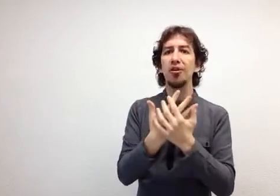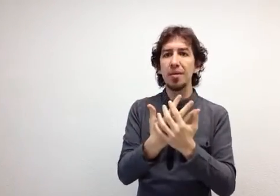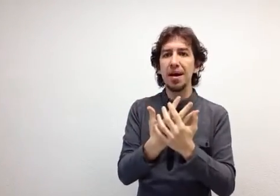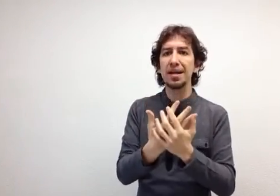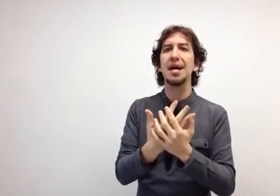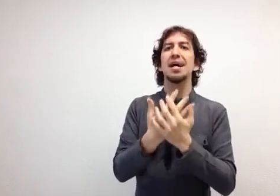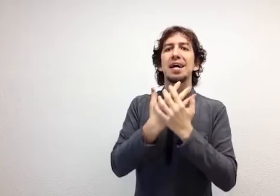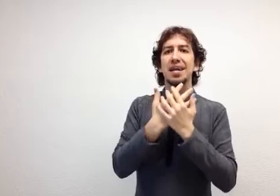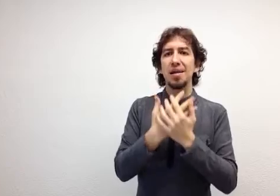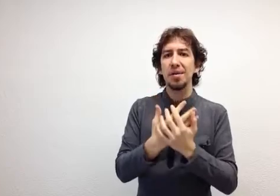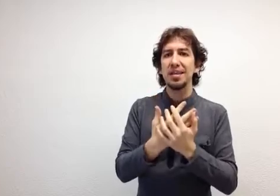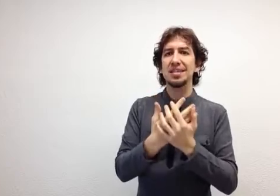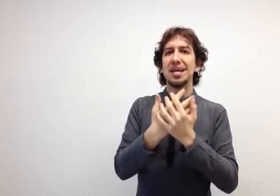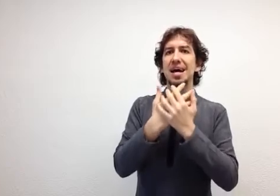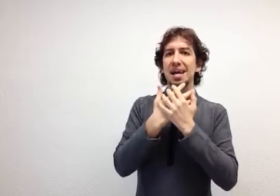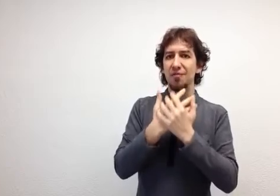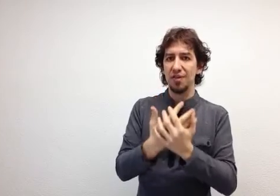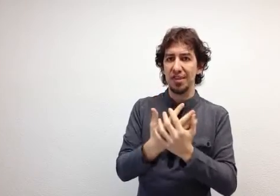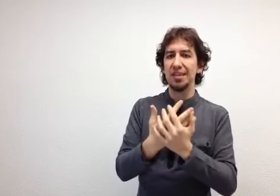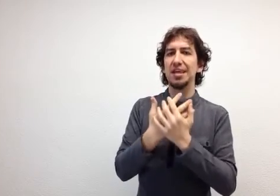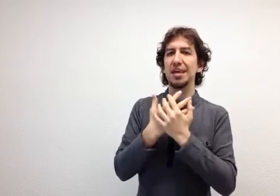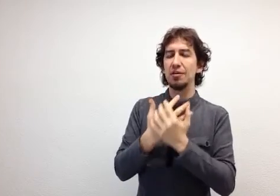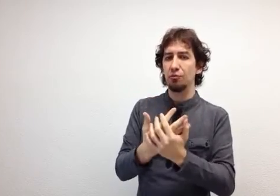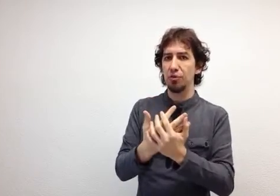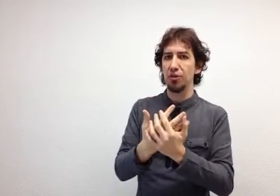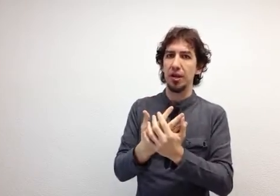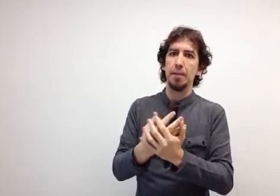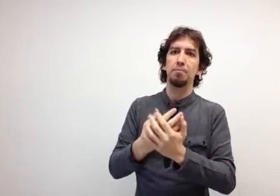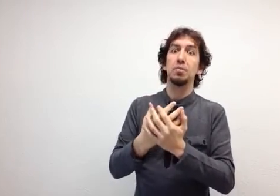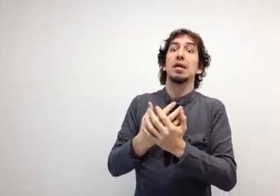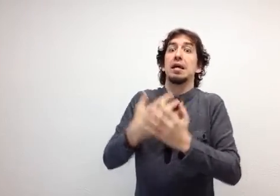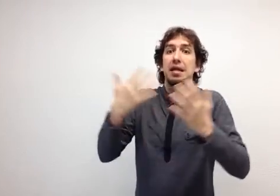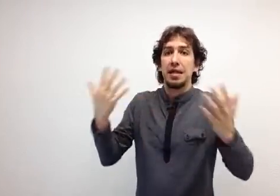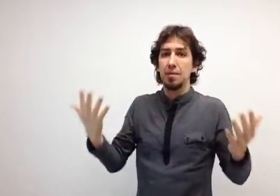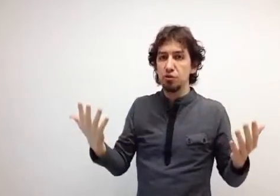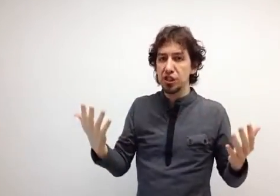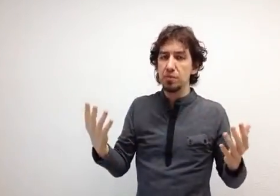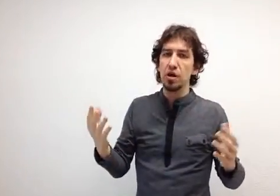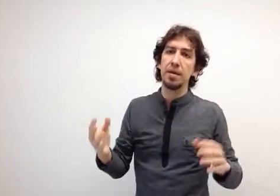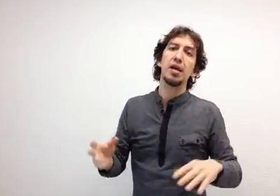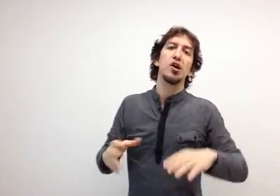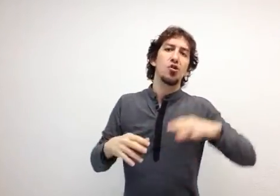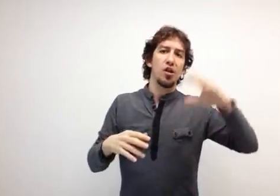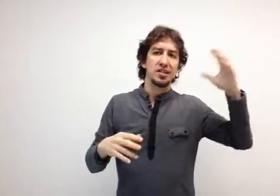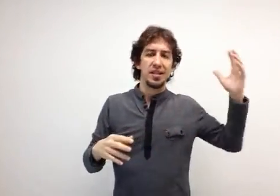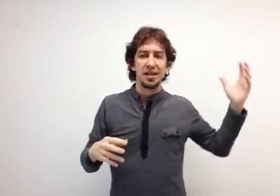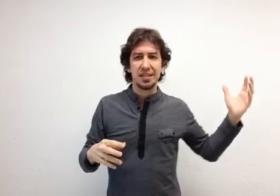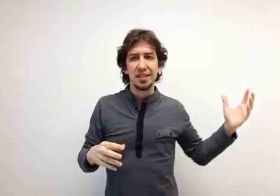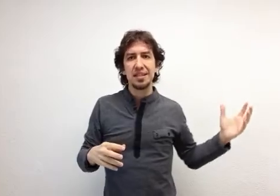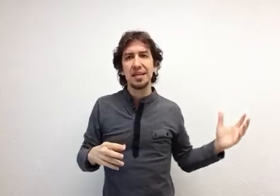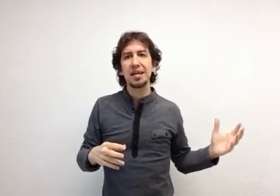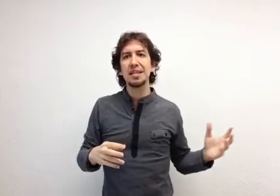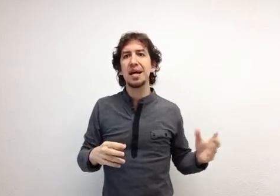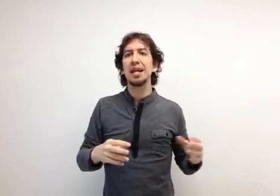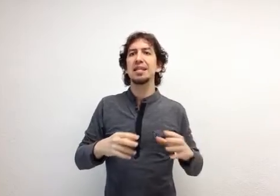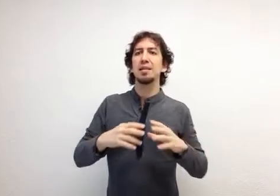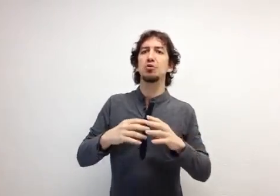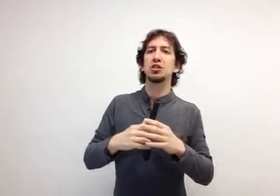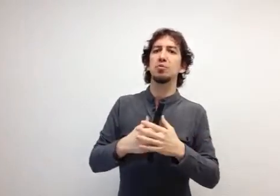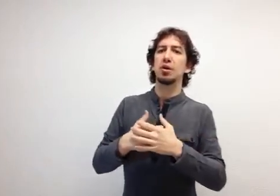de marca realmente sea eficiente y funcione. Que tiene muchísimo que ver con las ideas de identidad digital y tiene muchísimo que